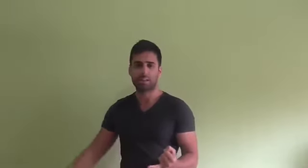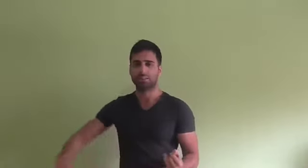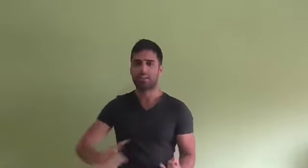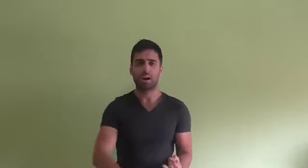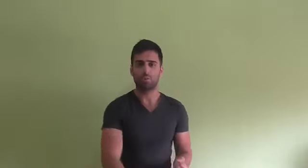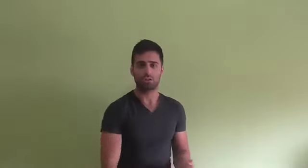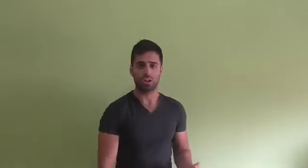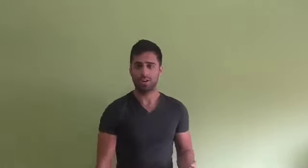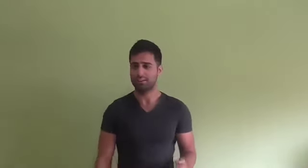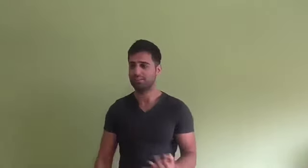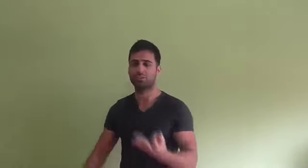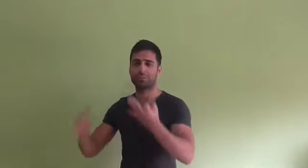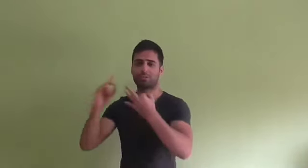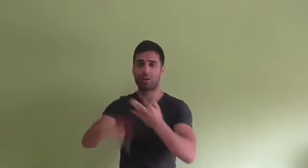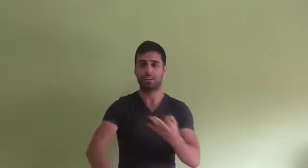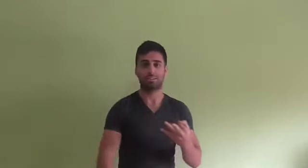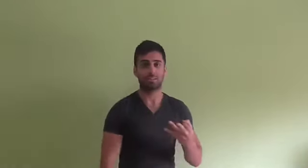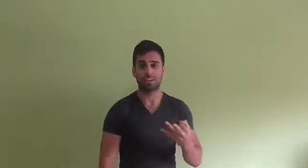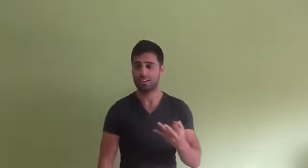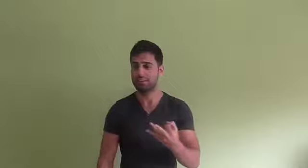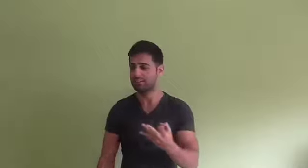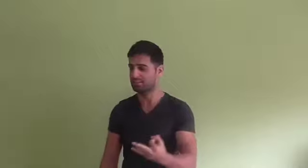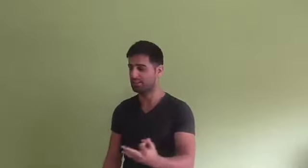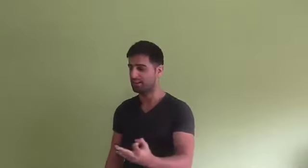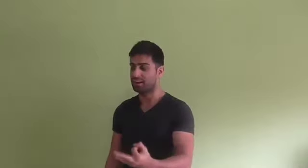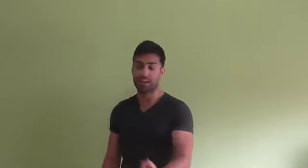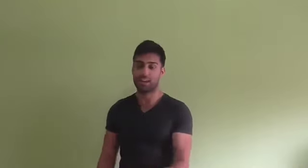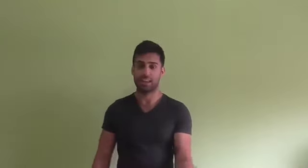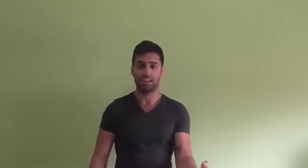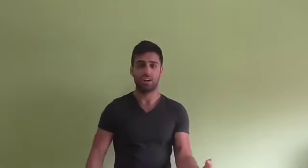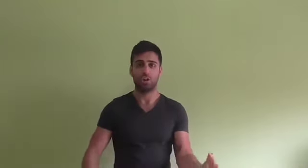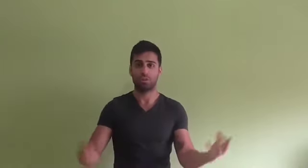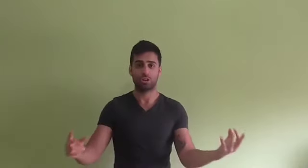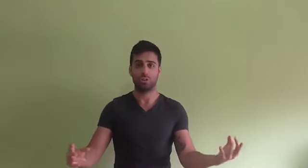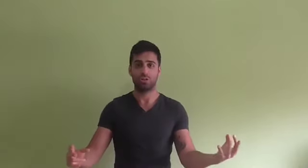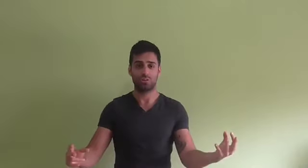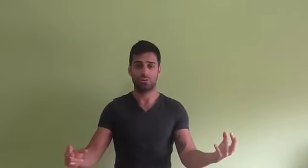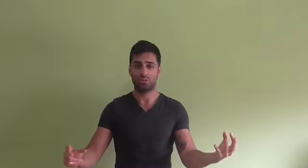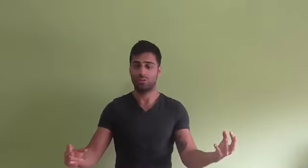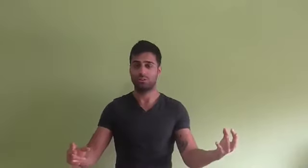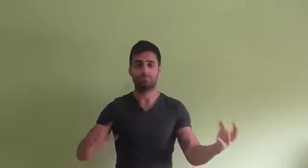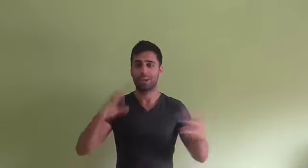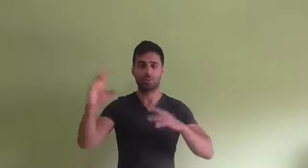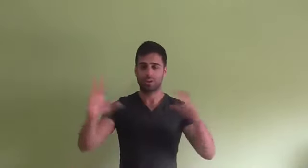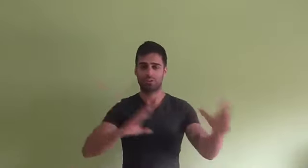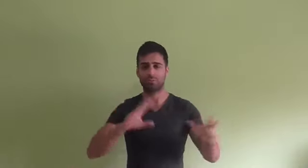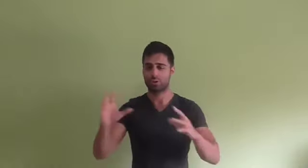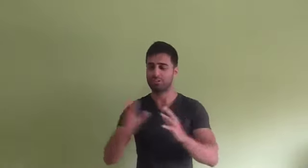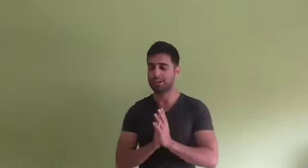trabaja un montón de horas, tomas drogas cognitivas y lo ve todo de números por todas